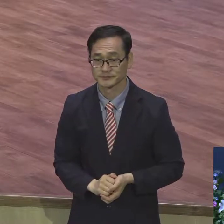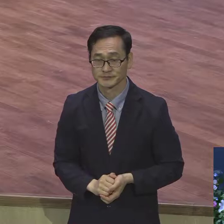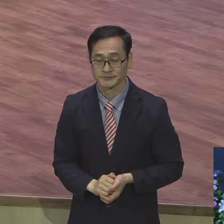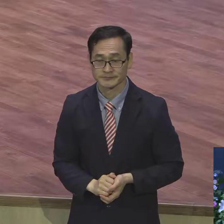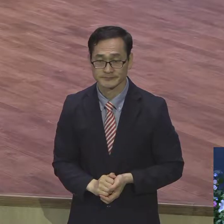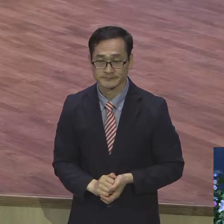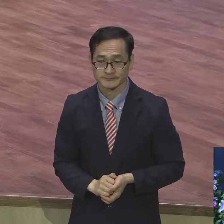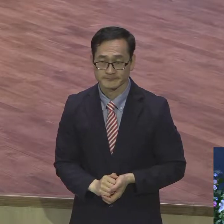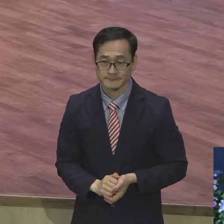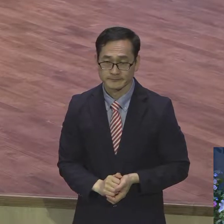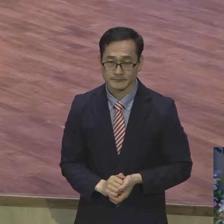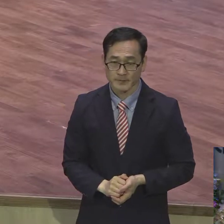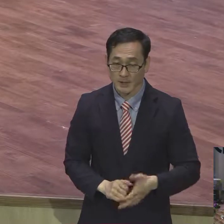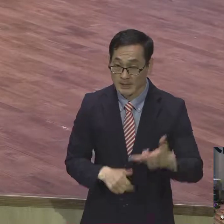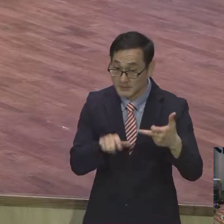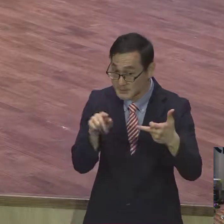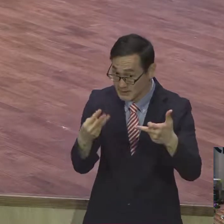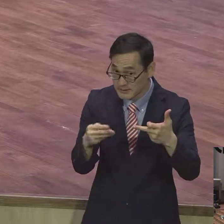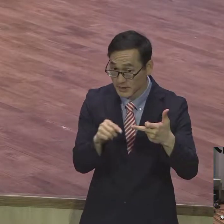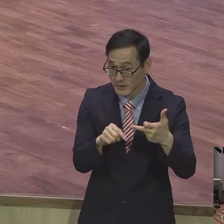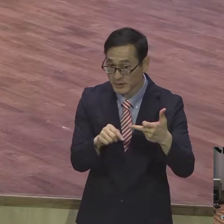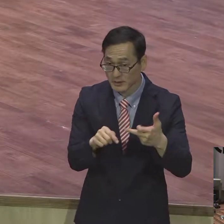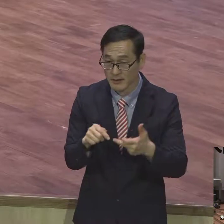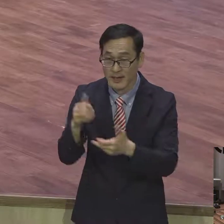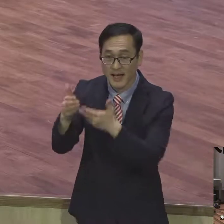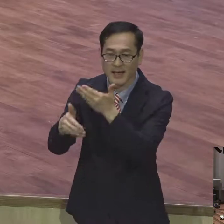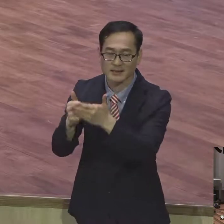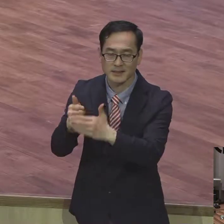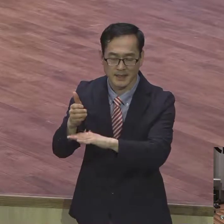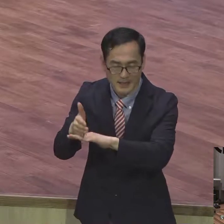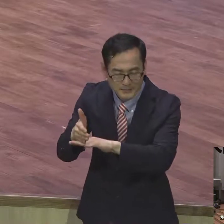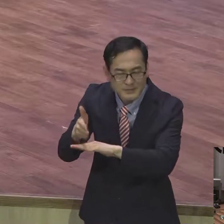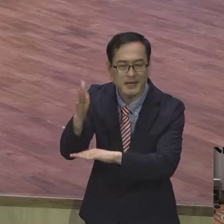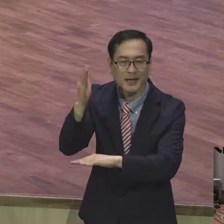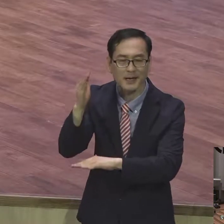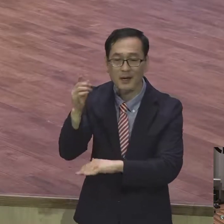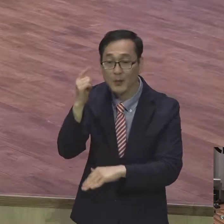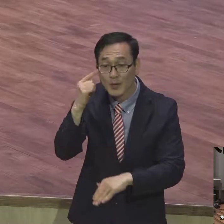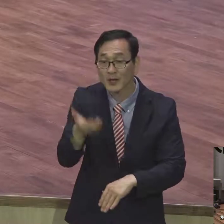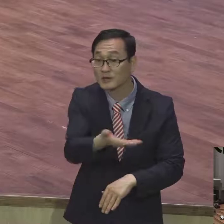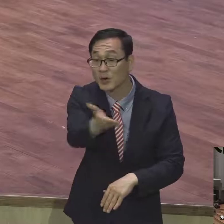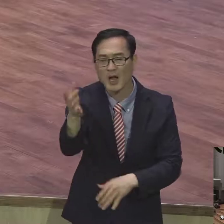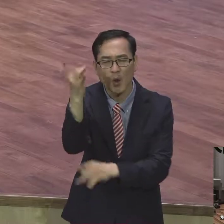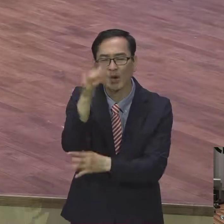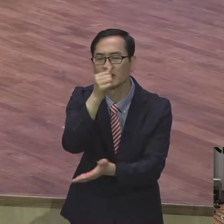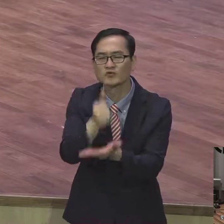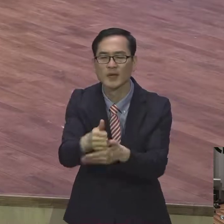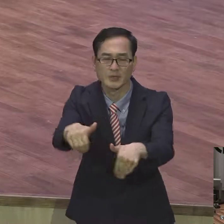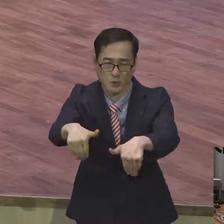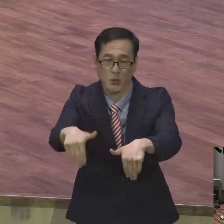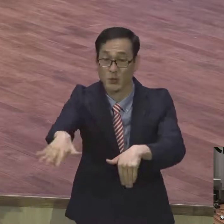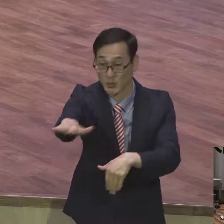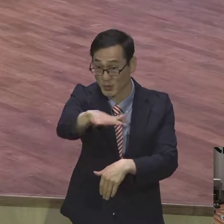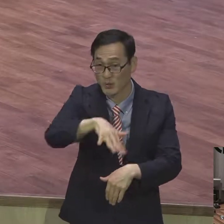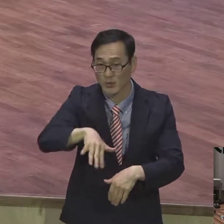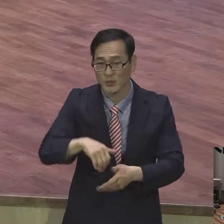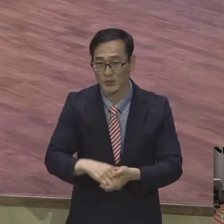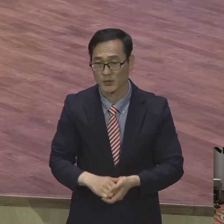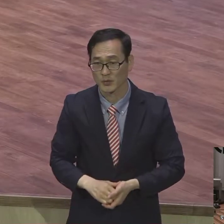17절 봅니다. 하나님께 감사하려다. 너희가 본래 조의종이더니 너희에게 전하여준 바